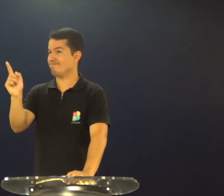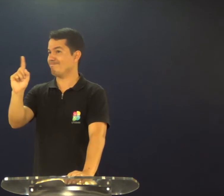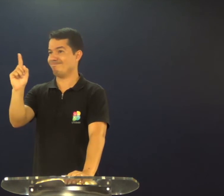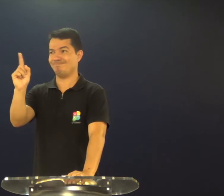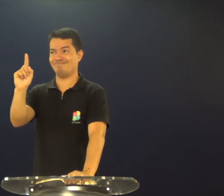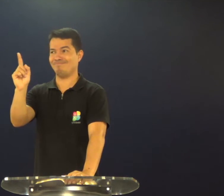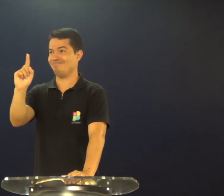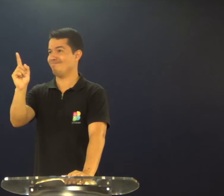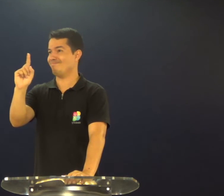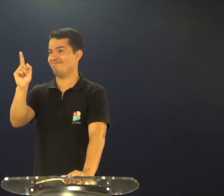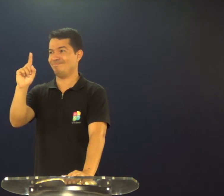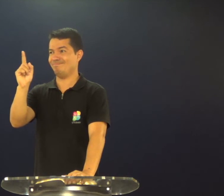talvez não seja leve,